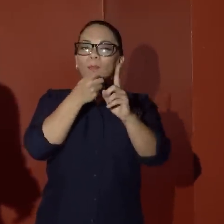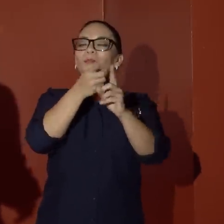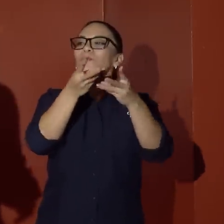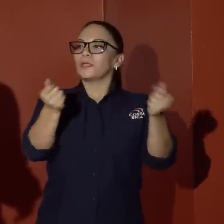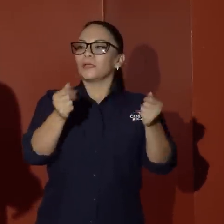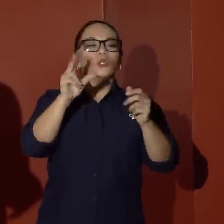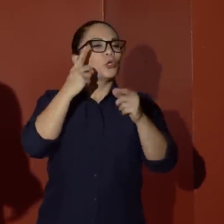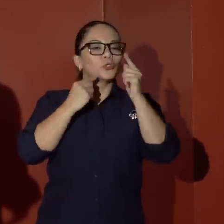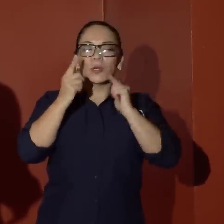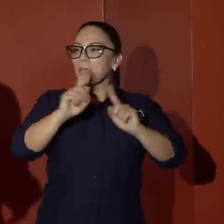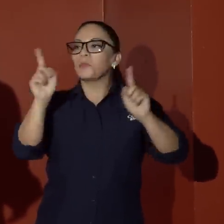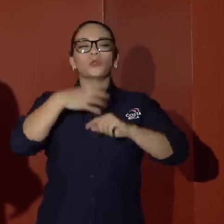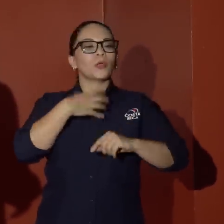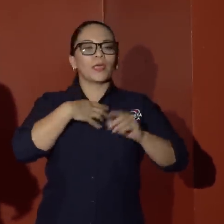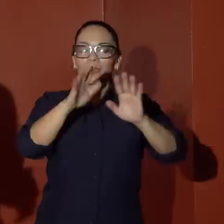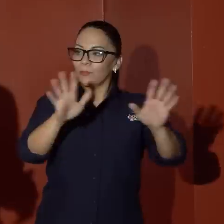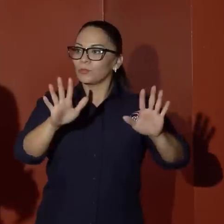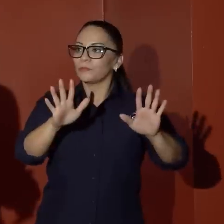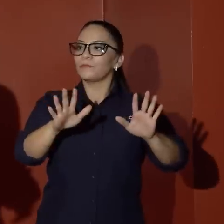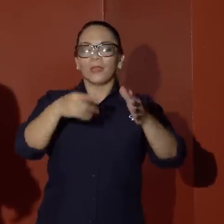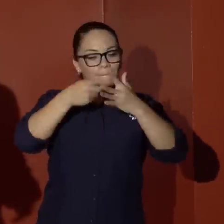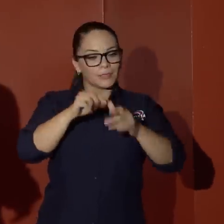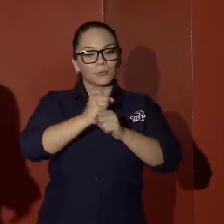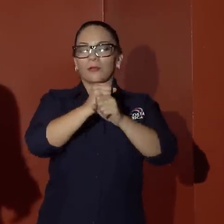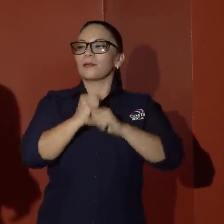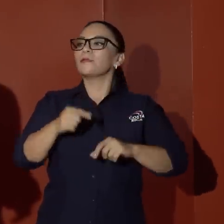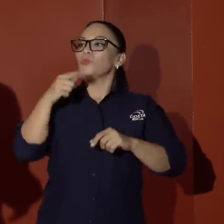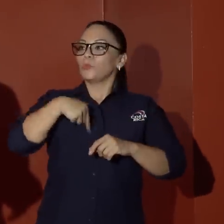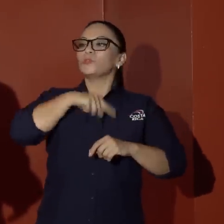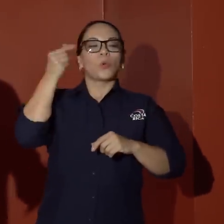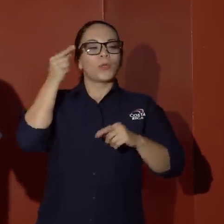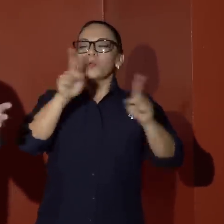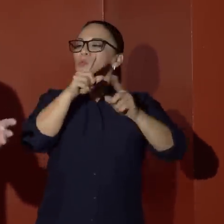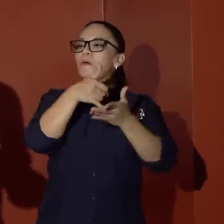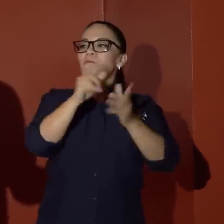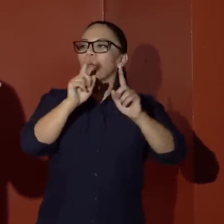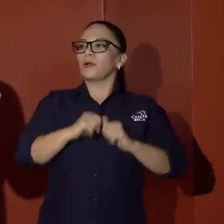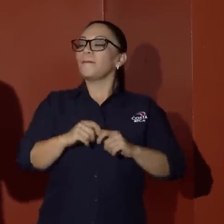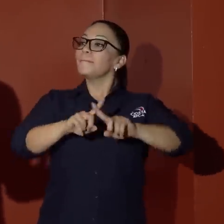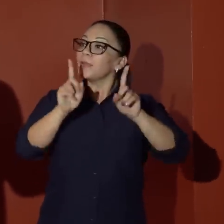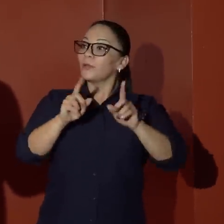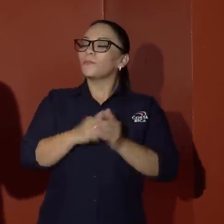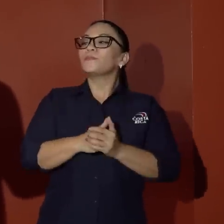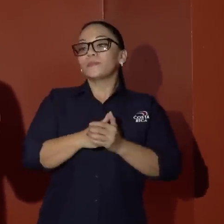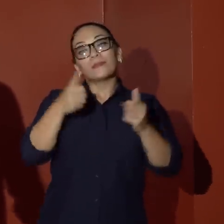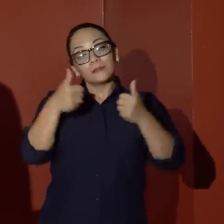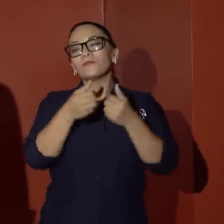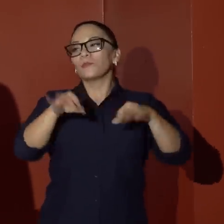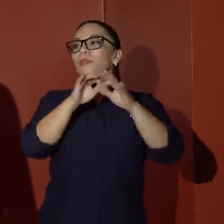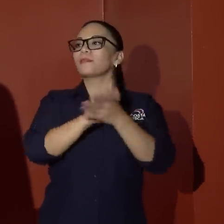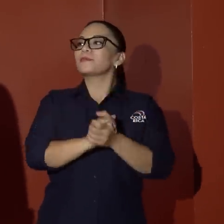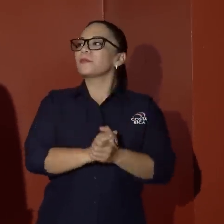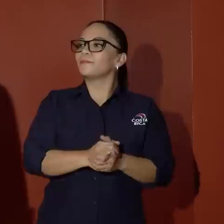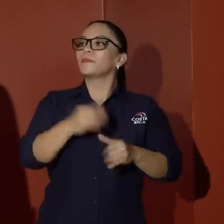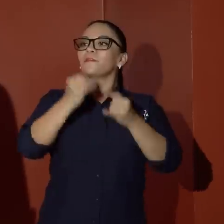No lloremos, no nos quejemos y entrémosle. Porque este gobierno no afloja. Pero son desafíos importantes.